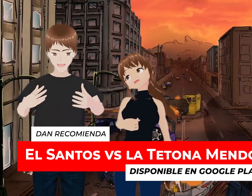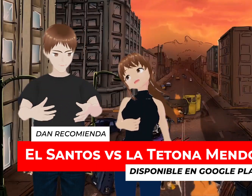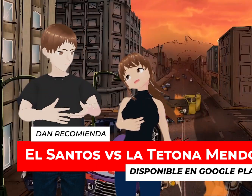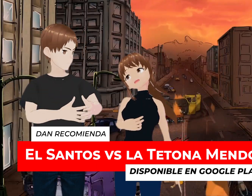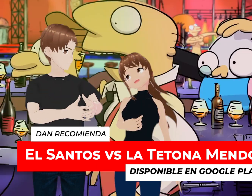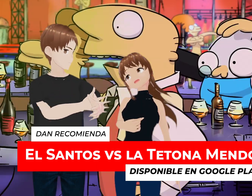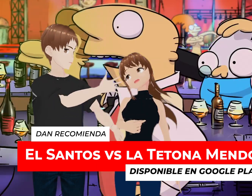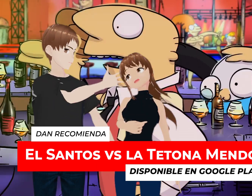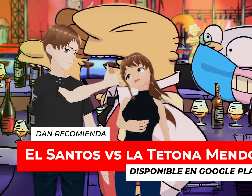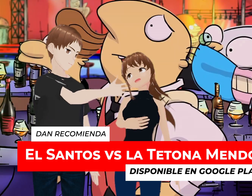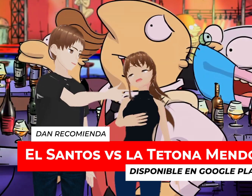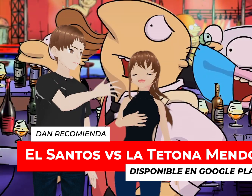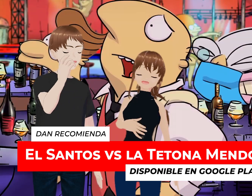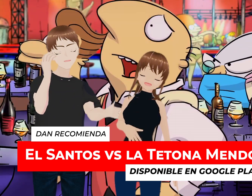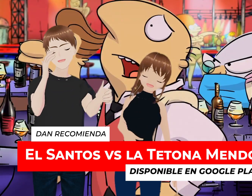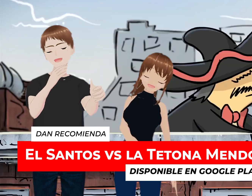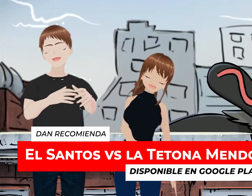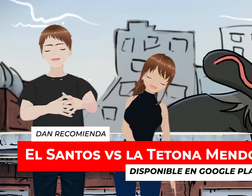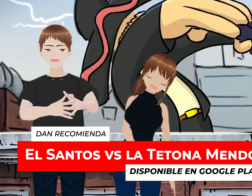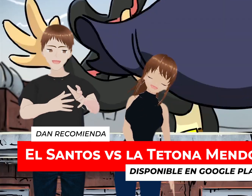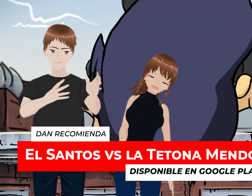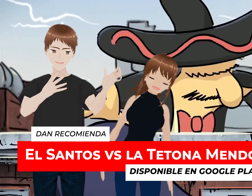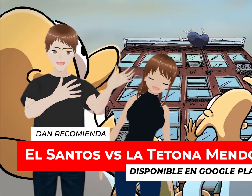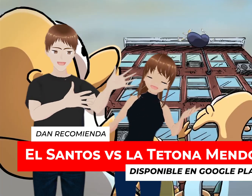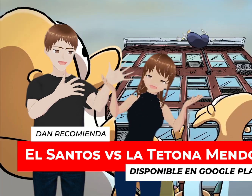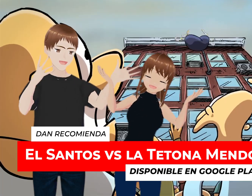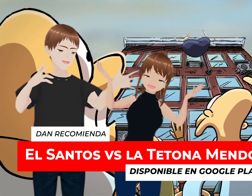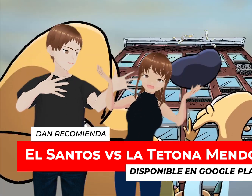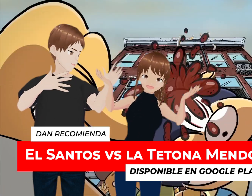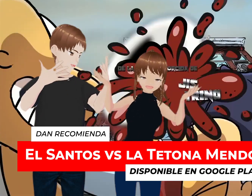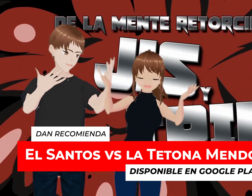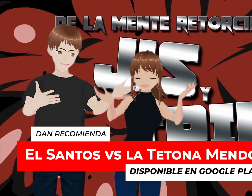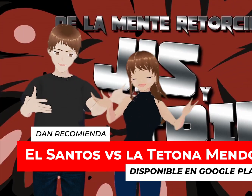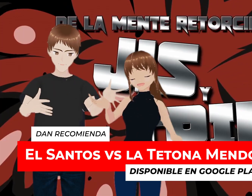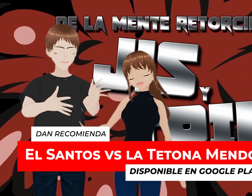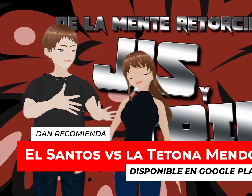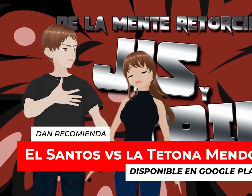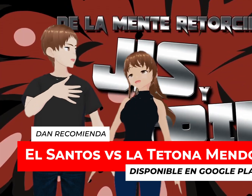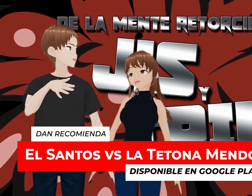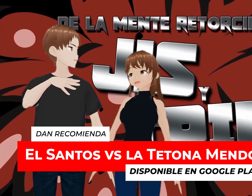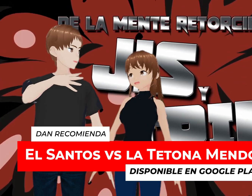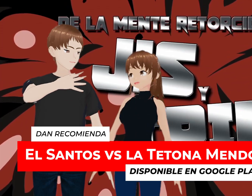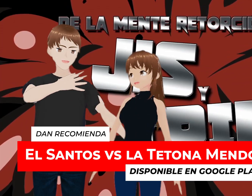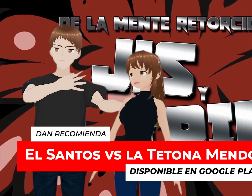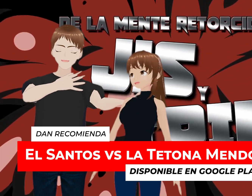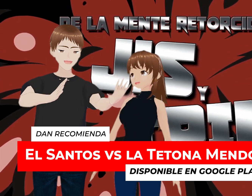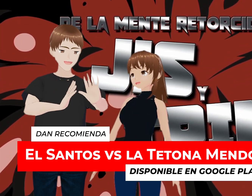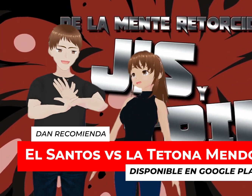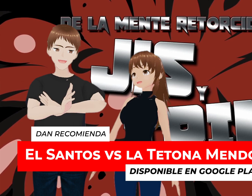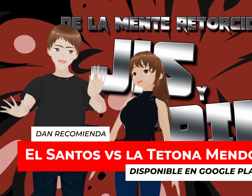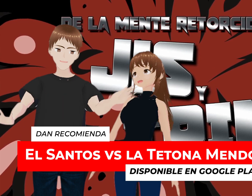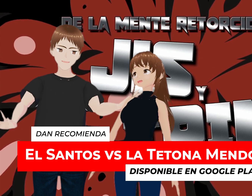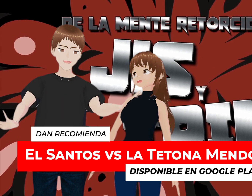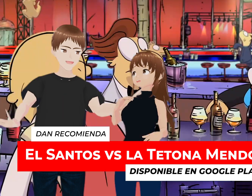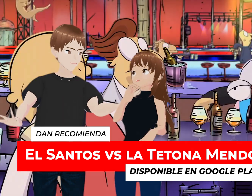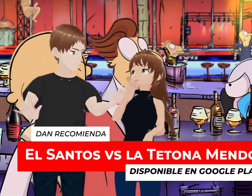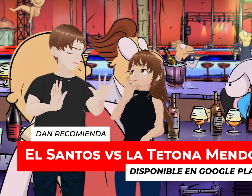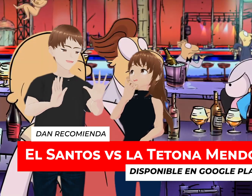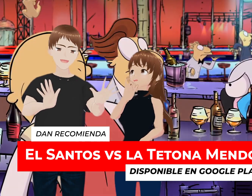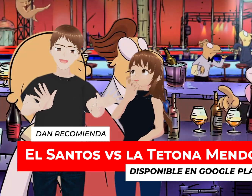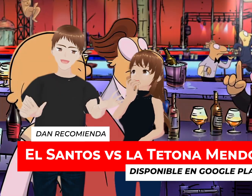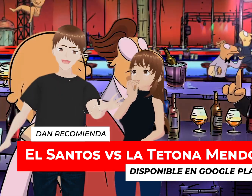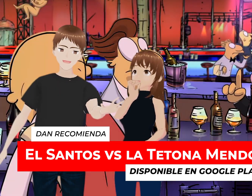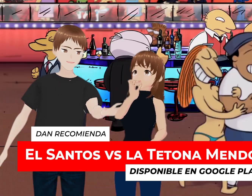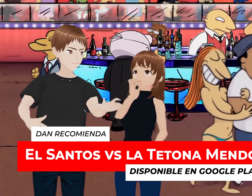Hagamos algo por ellos Hagamos una cooperacha Son personalidad Que necesitan Nuestro apoyo Y bueno ¿De qué se trata la película?